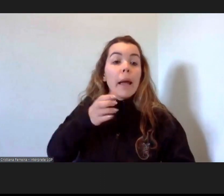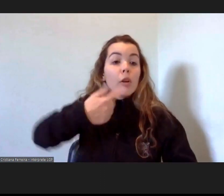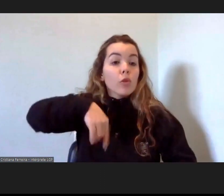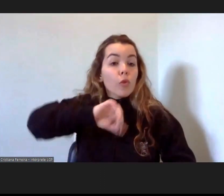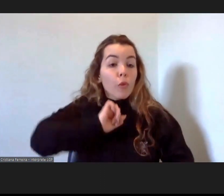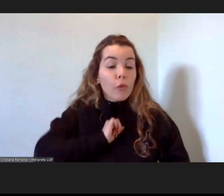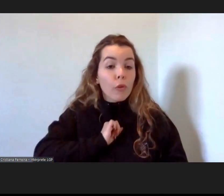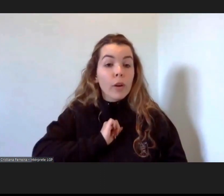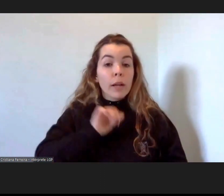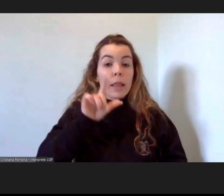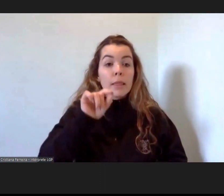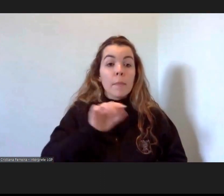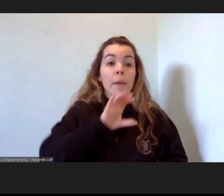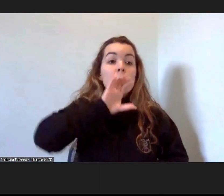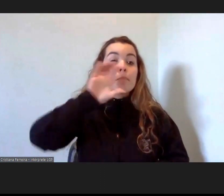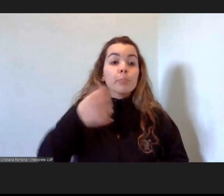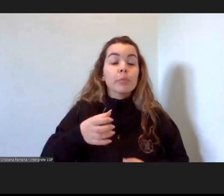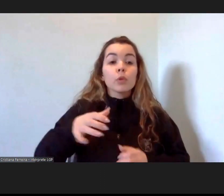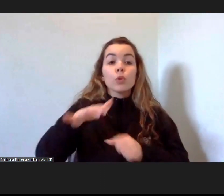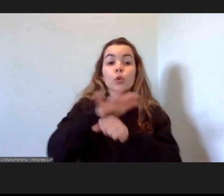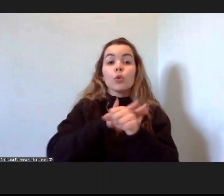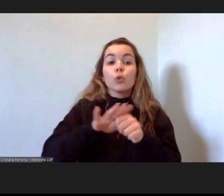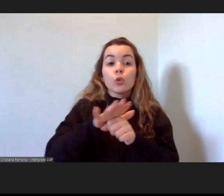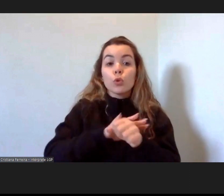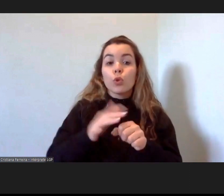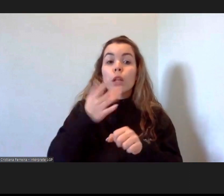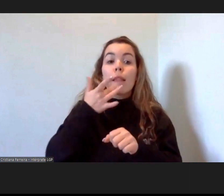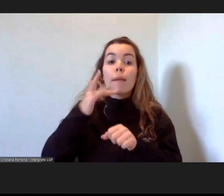e a realidade no contexto da integração.